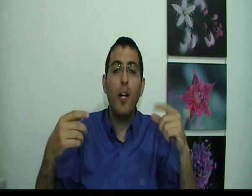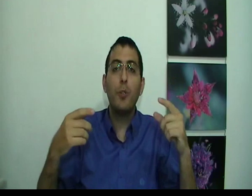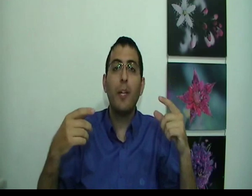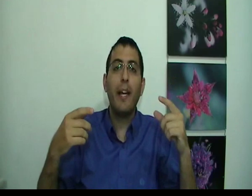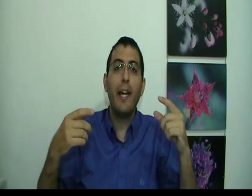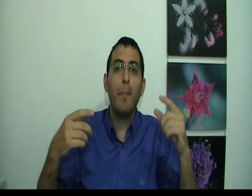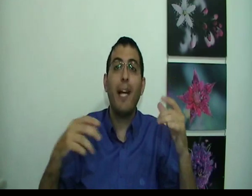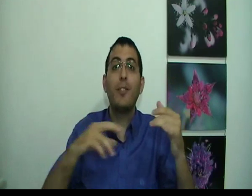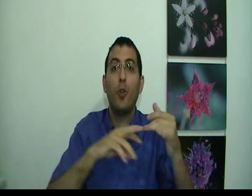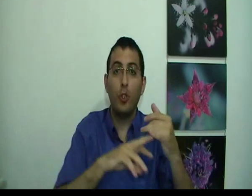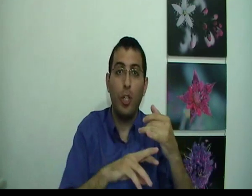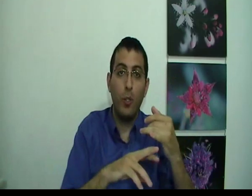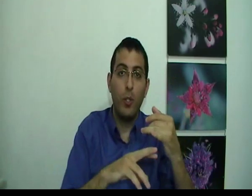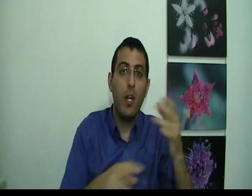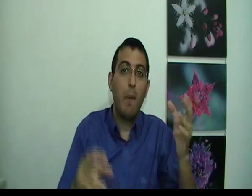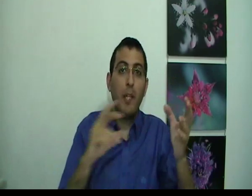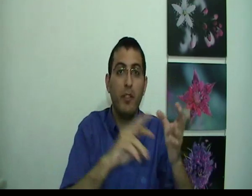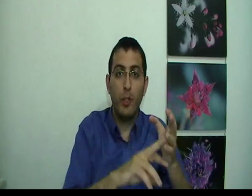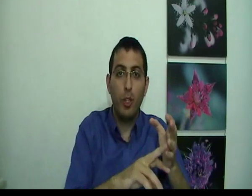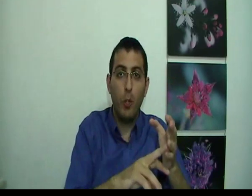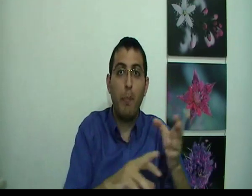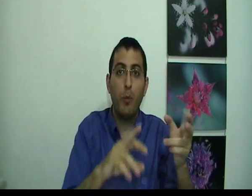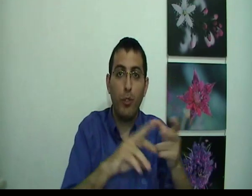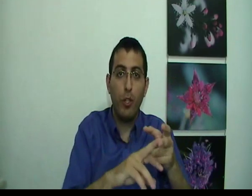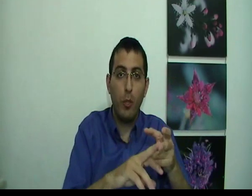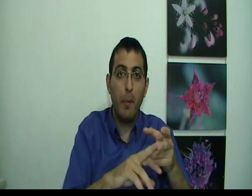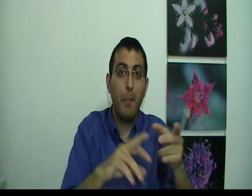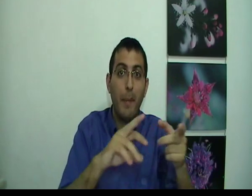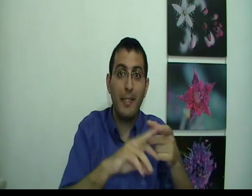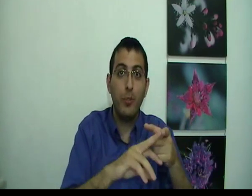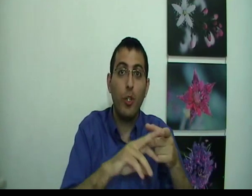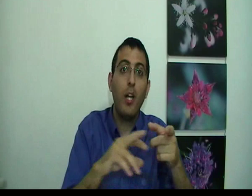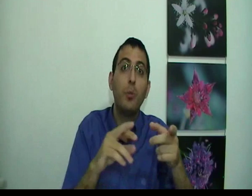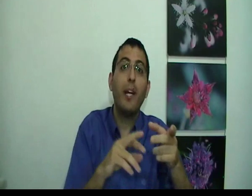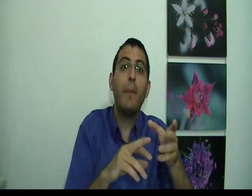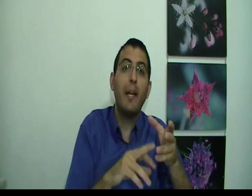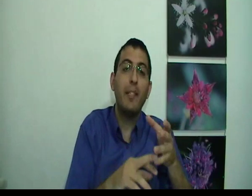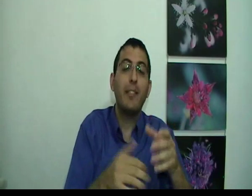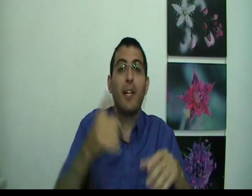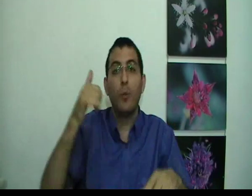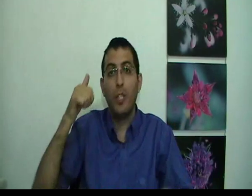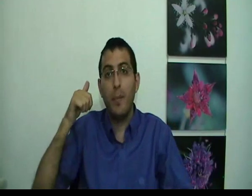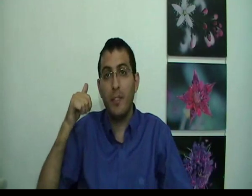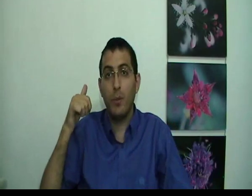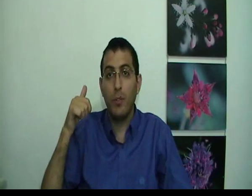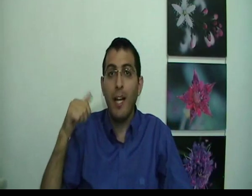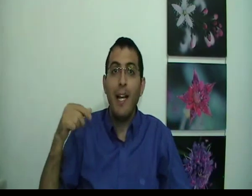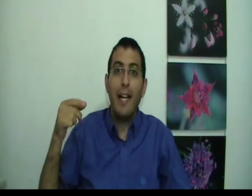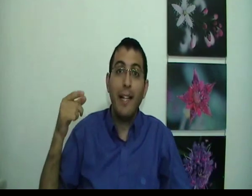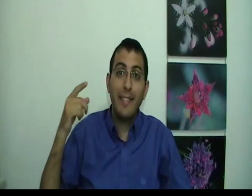רק שהוא יראה ברצונות שלו במחשבות שלו, בפעולות שלו במעשים שלו, לא רק שהוא יראה בהם את ההתגלות של המציאות אלא זה